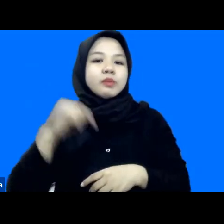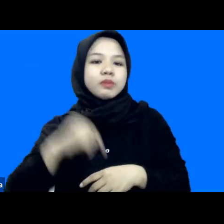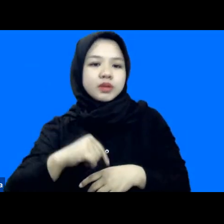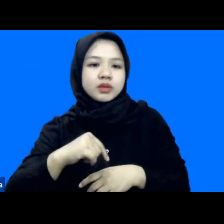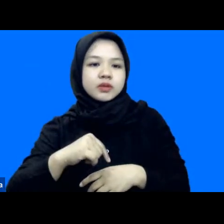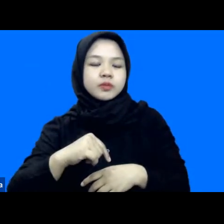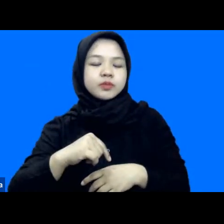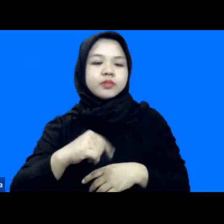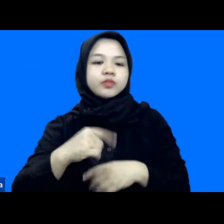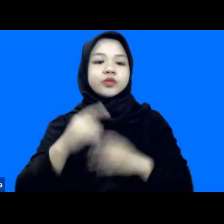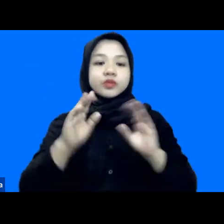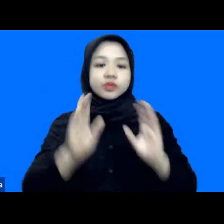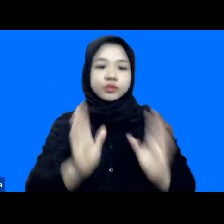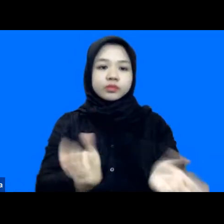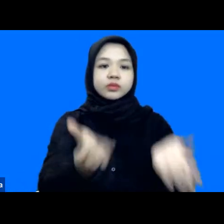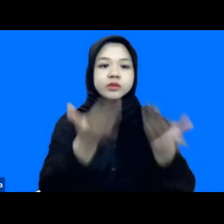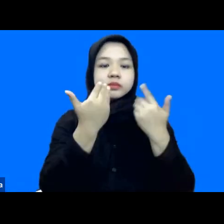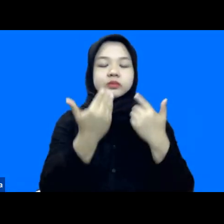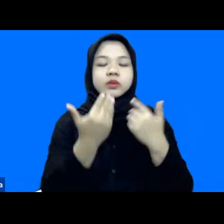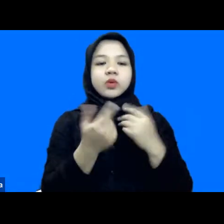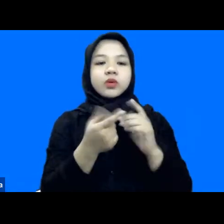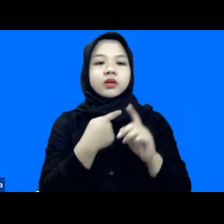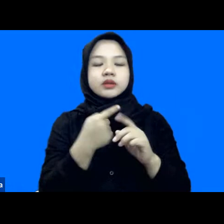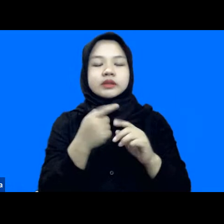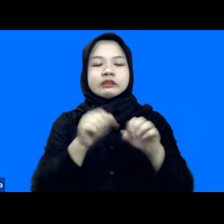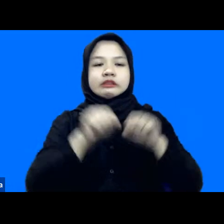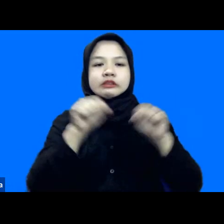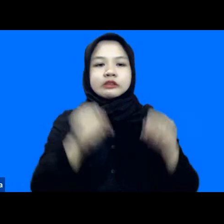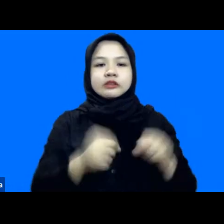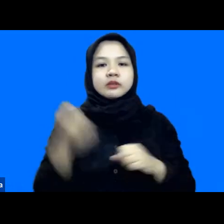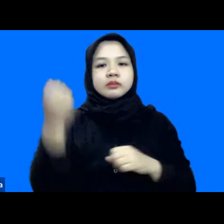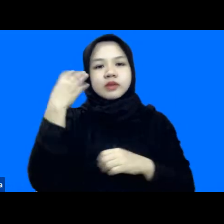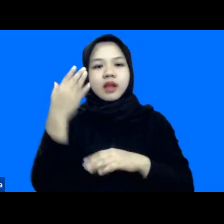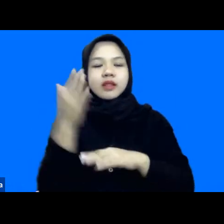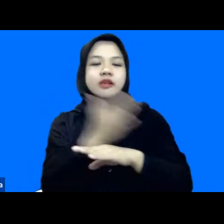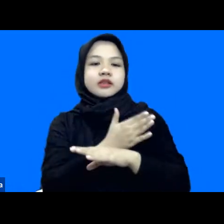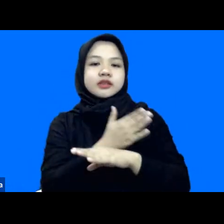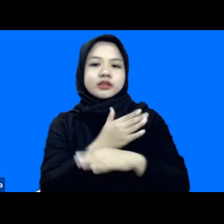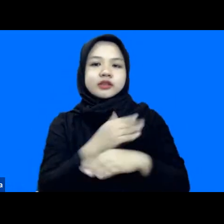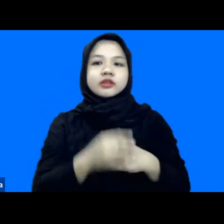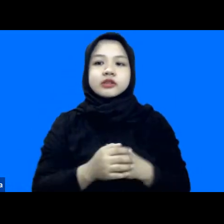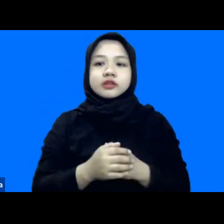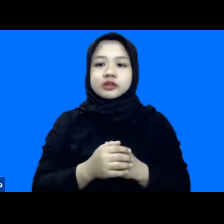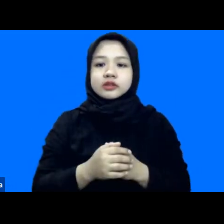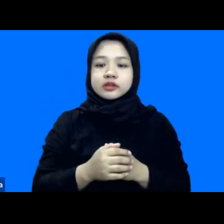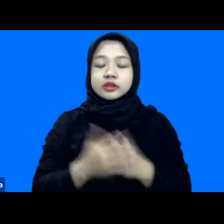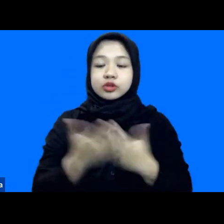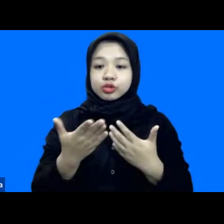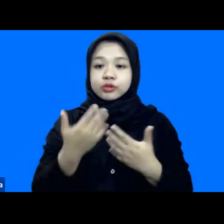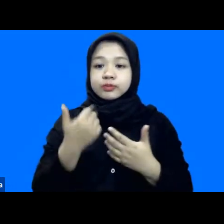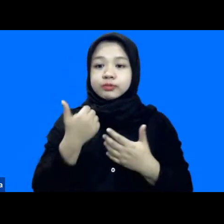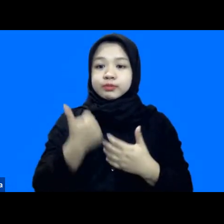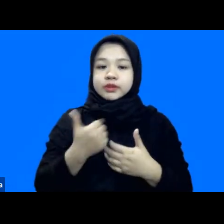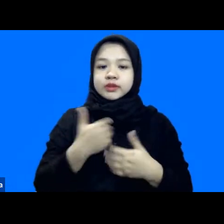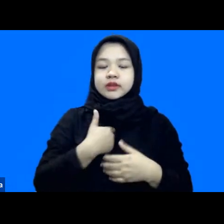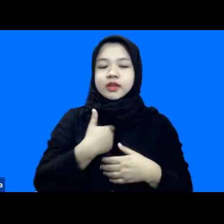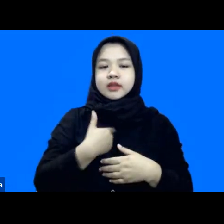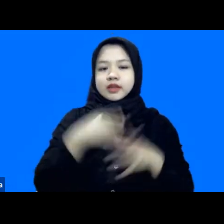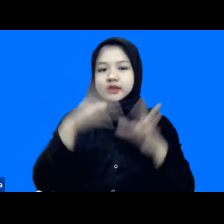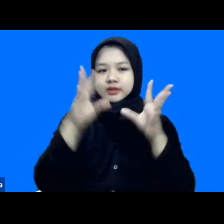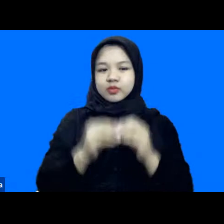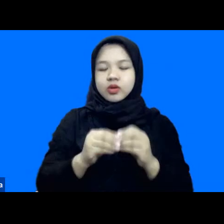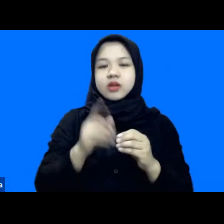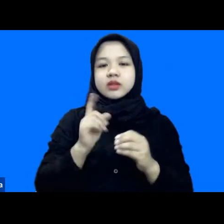membangun dari sistem peringatan dini mungkin itu yang bisa saya highlight karena